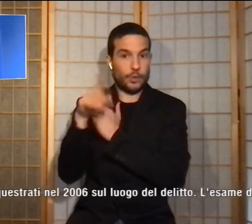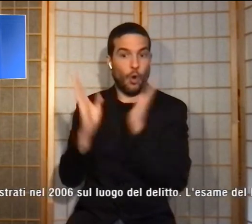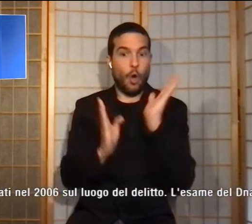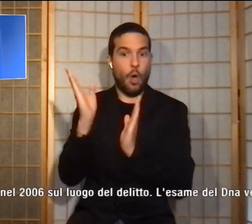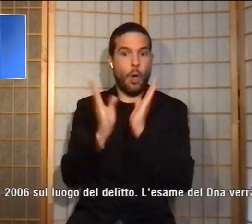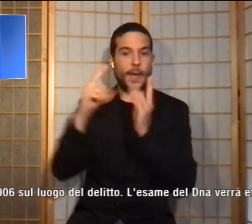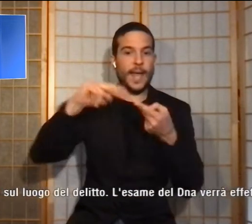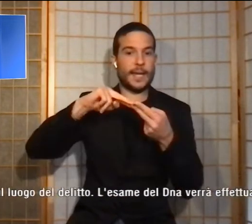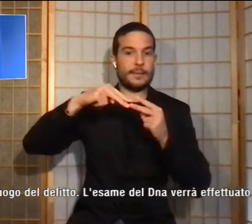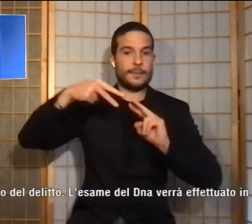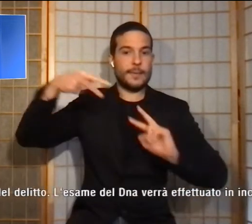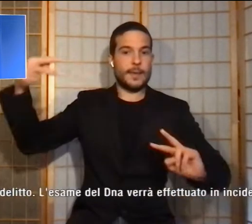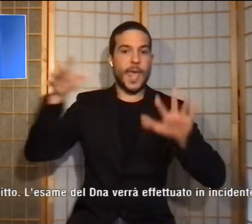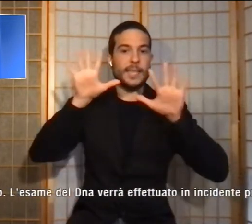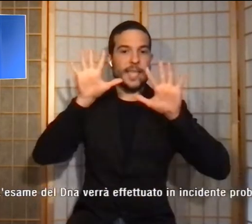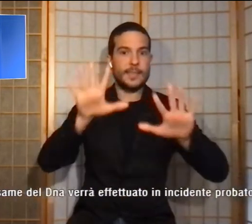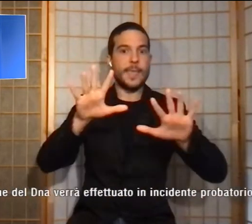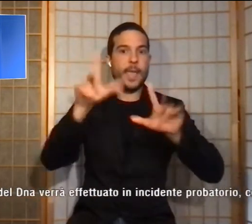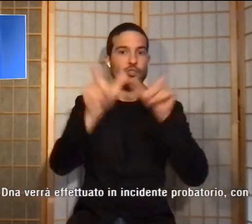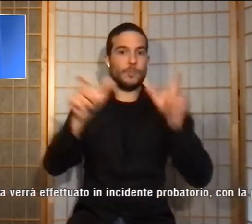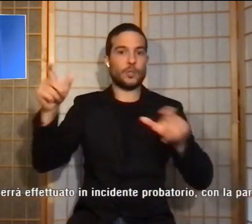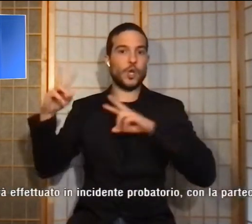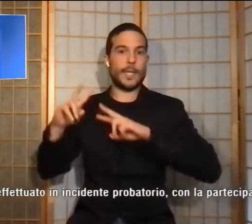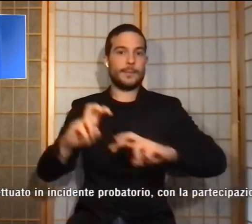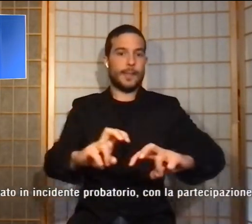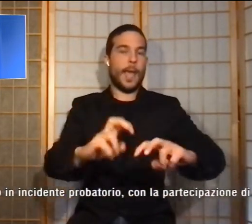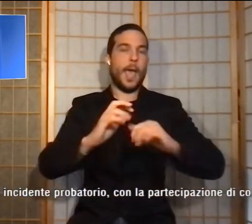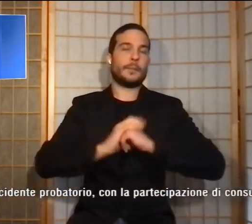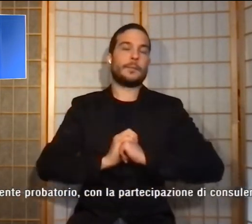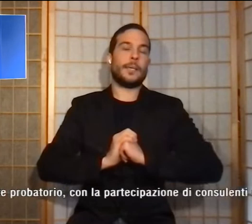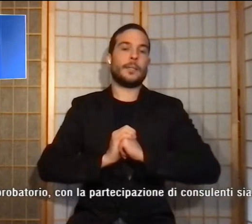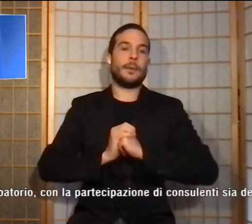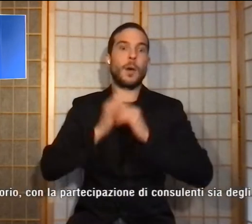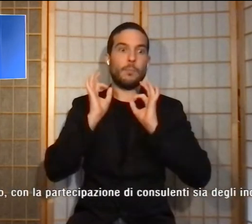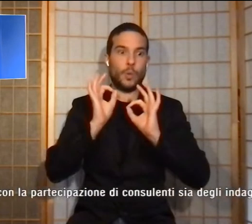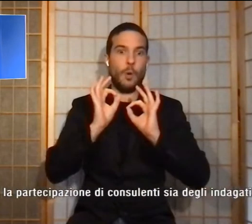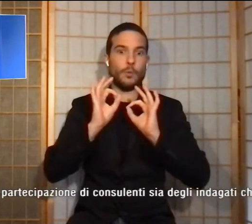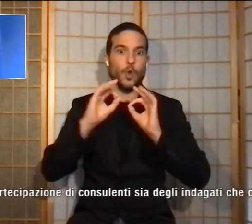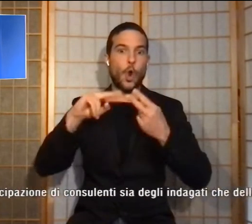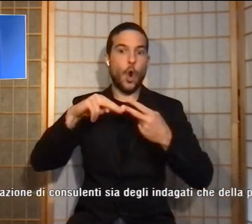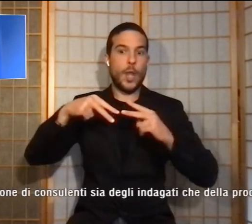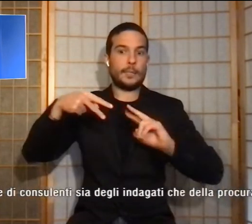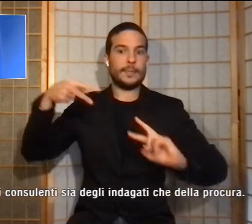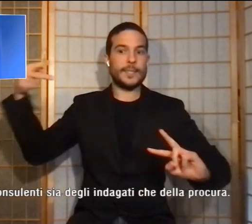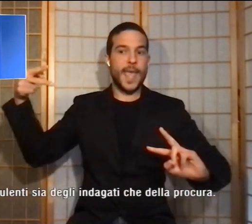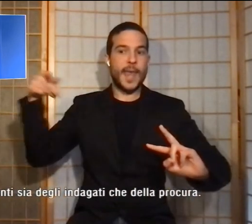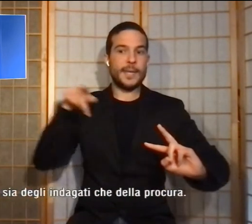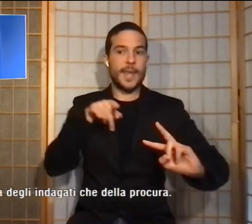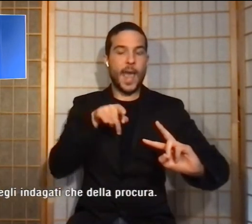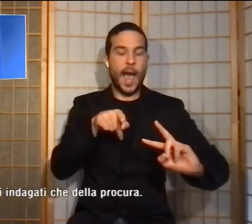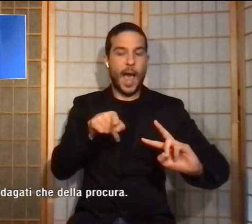dei dieci indagati nell'inchiesta con quello che sarà possibile estrarre dai reperti